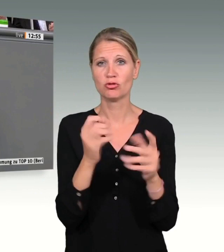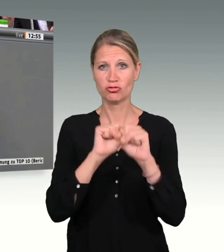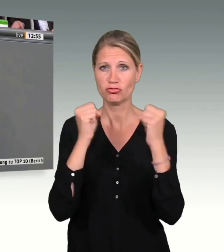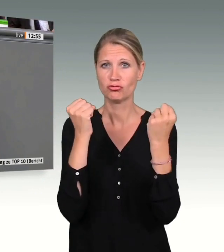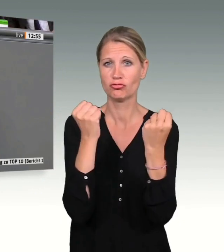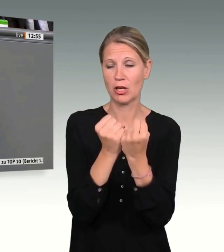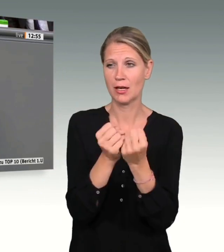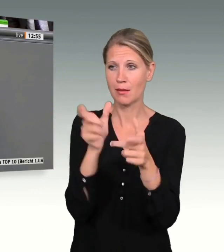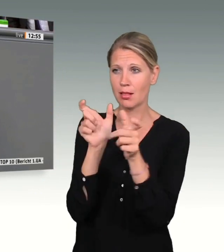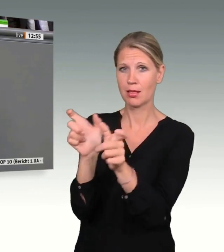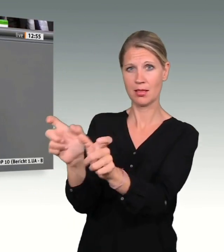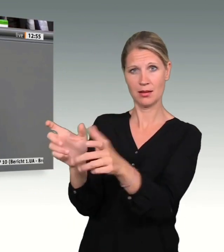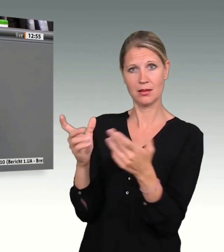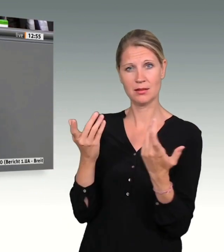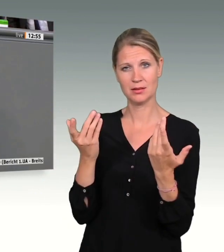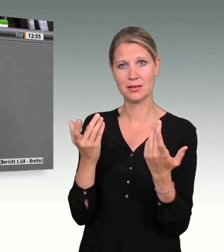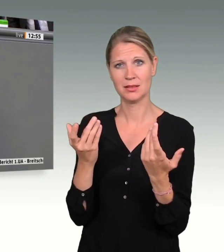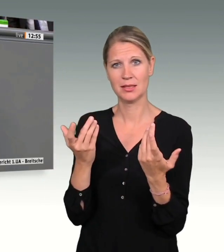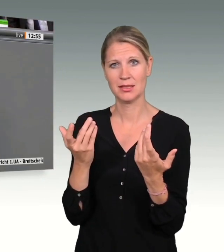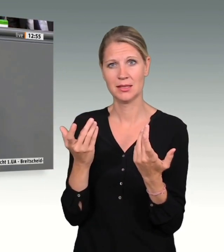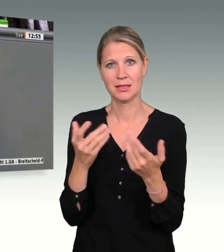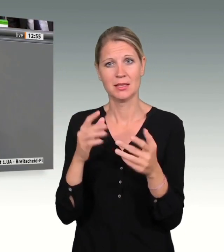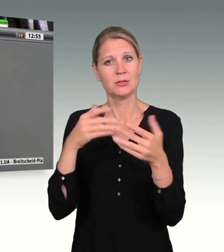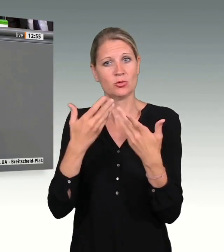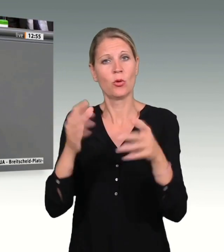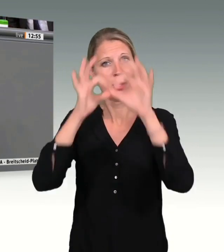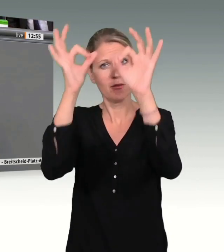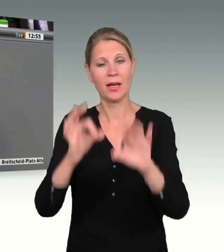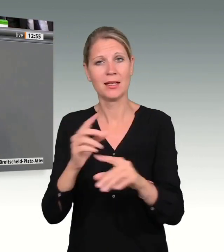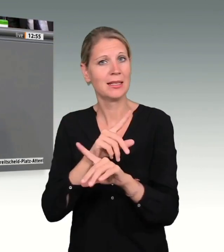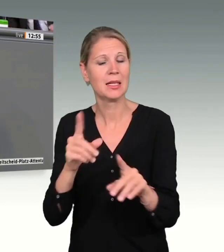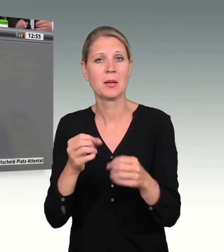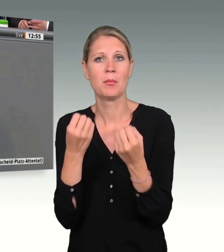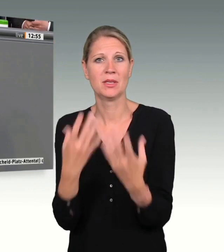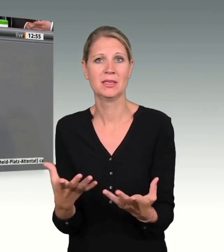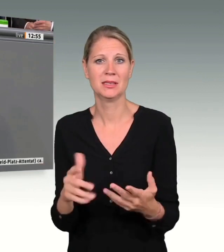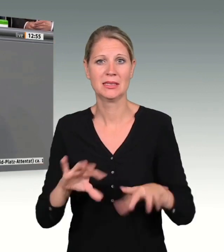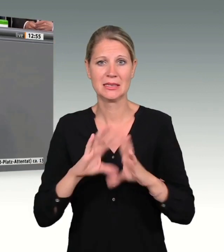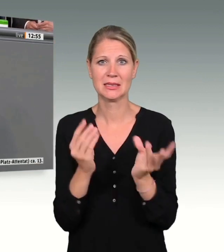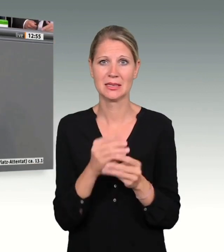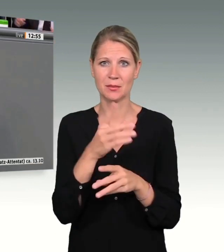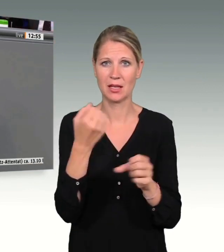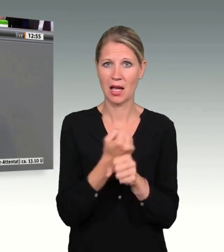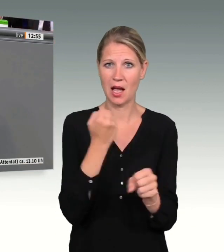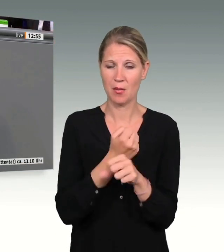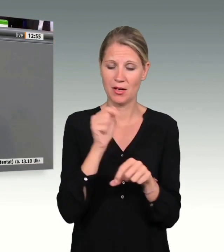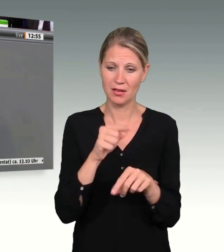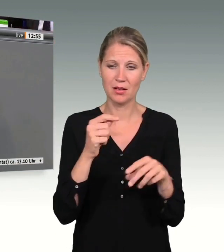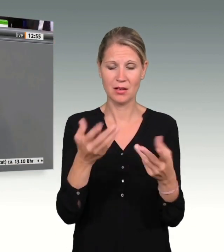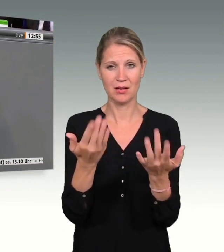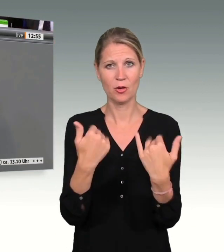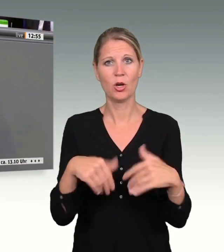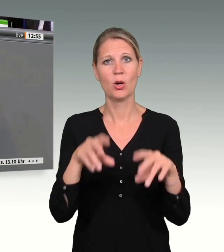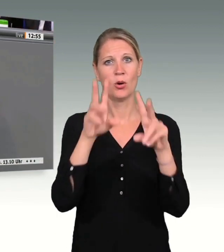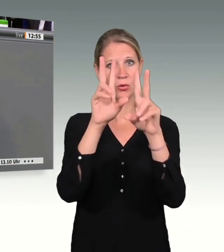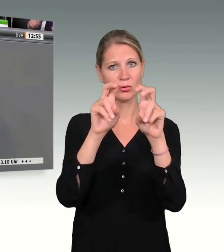Insgesamt ist zu sagen, dass die Arbeit in diesem Untersuchungsausschuss von einem großen kollegialen Miteinander geprägt war,